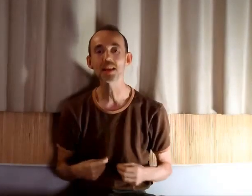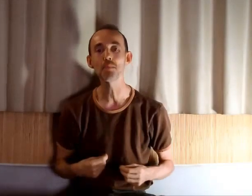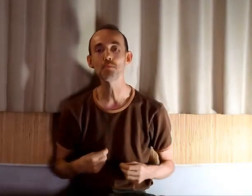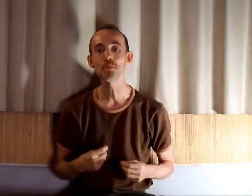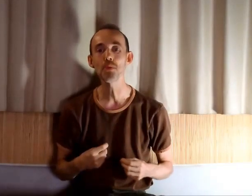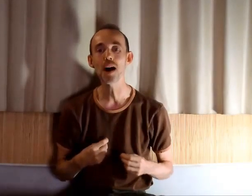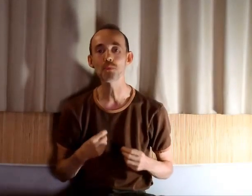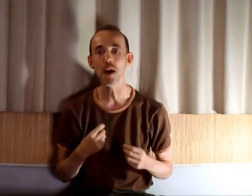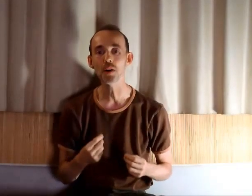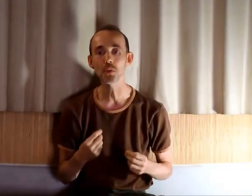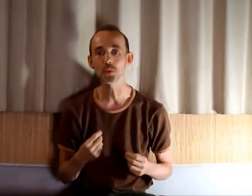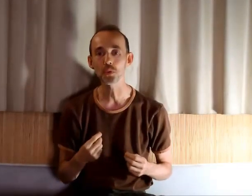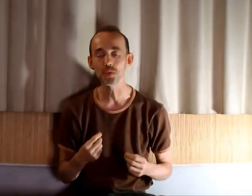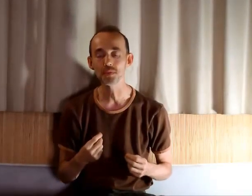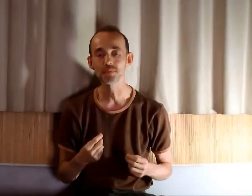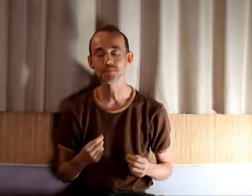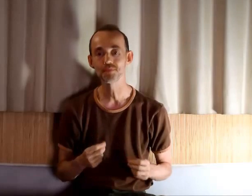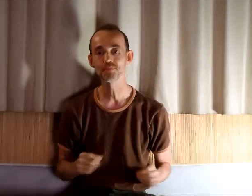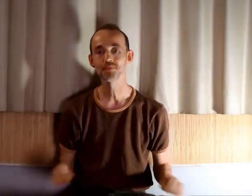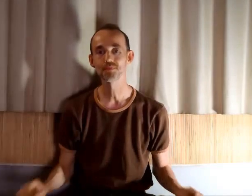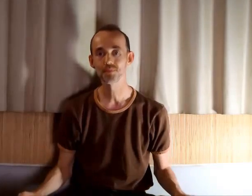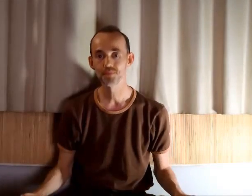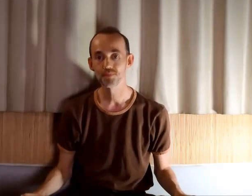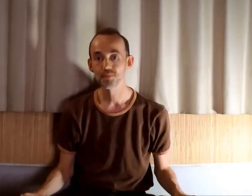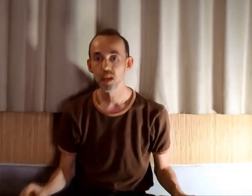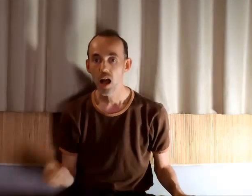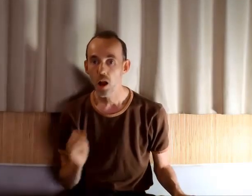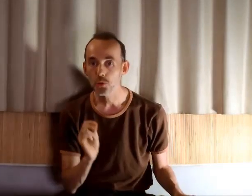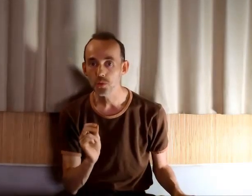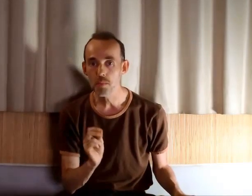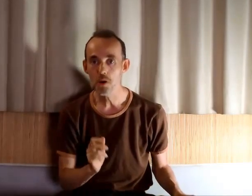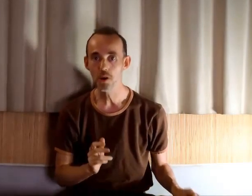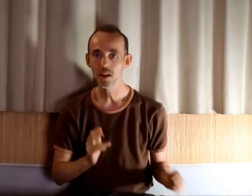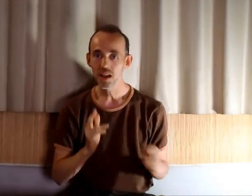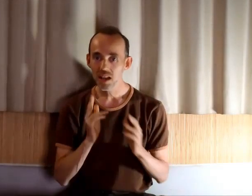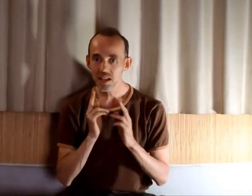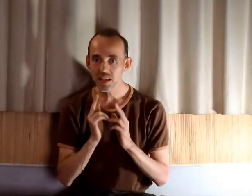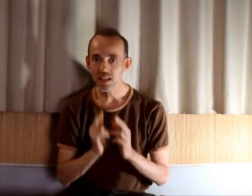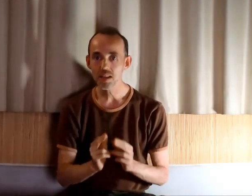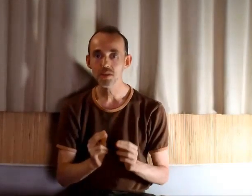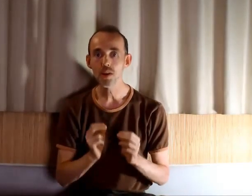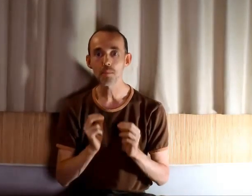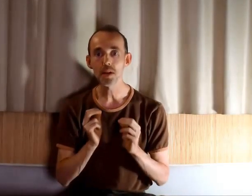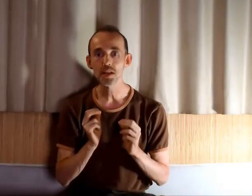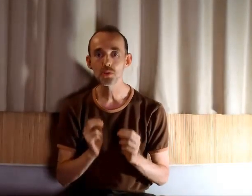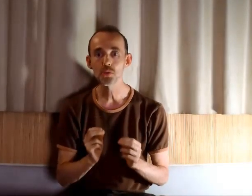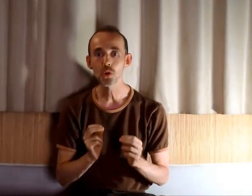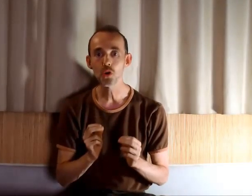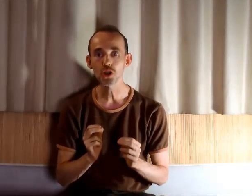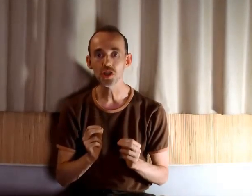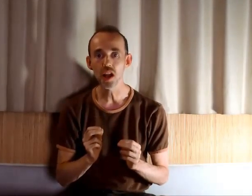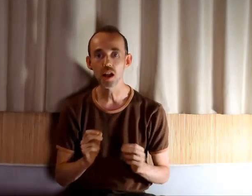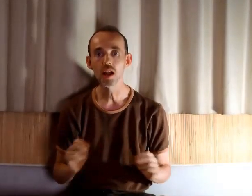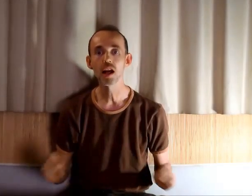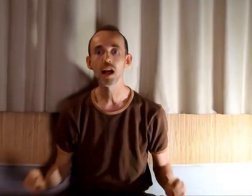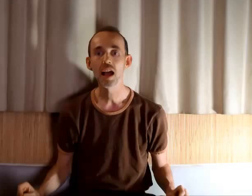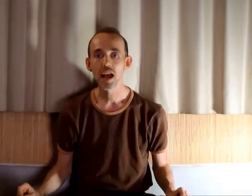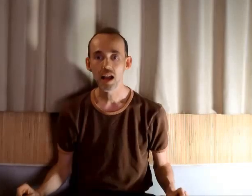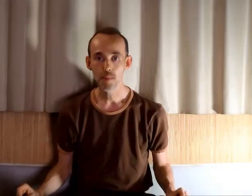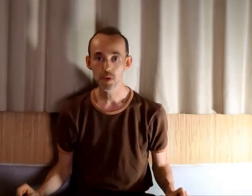qu'elle peut avoir dans votre vie. Alors tout d'abord, qu'est-ce que la blessure originelle ? La